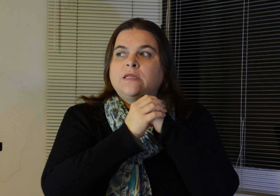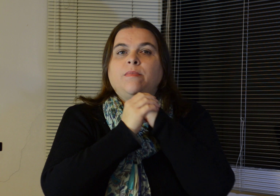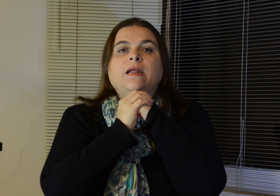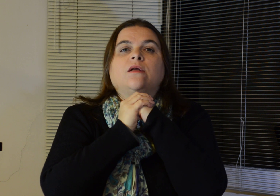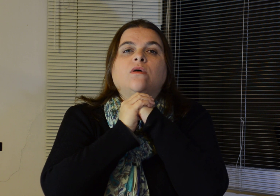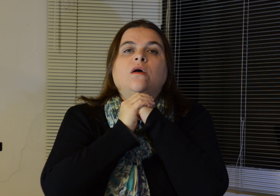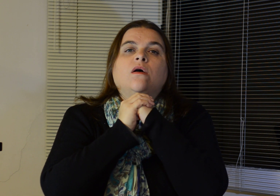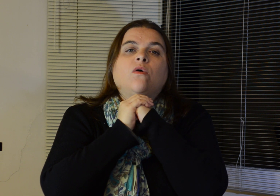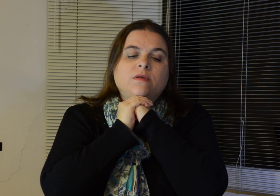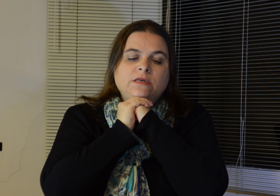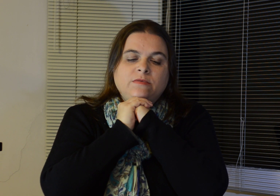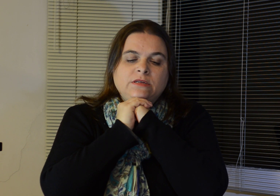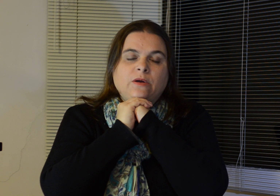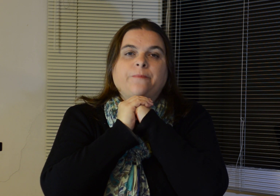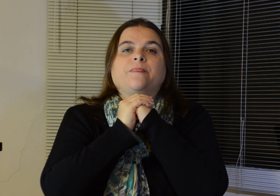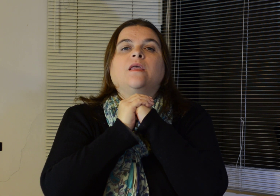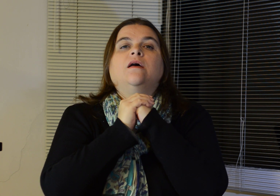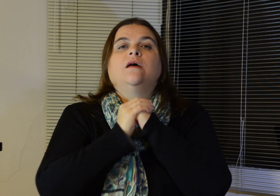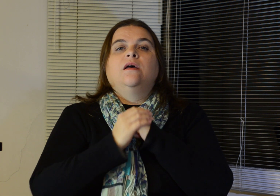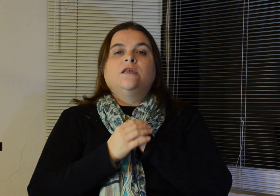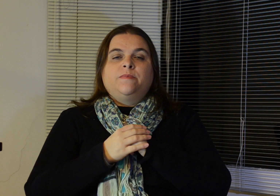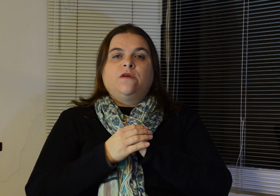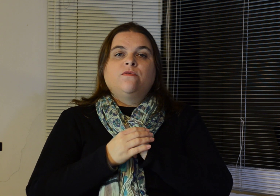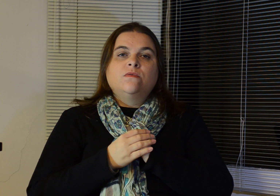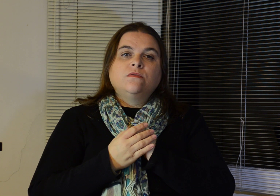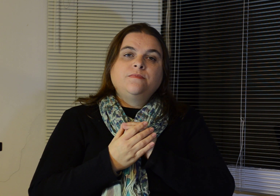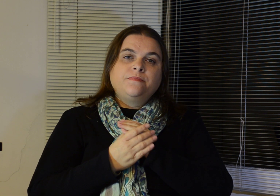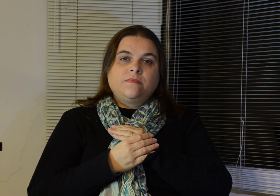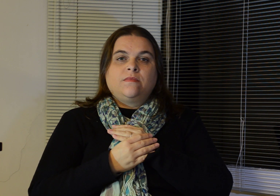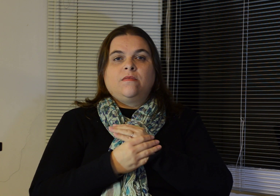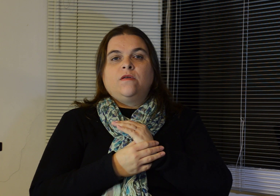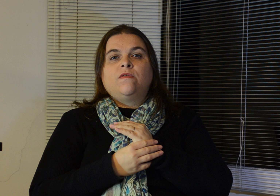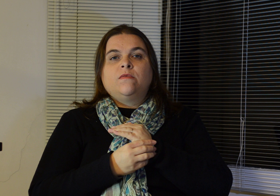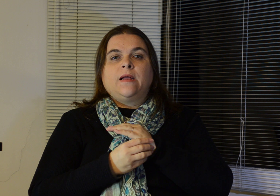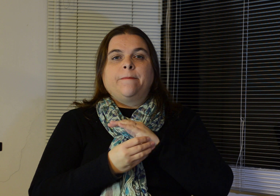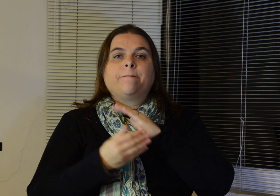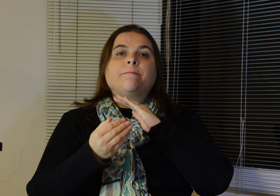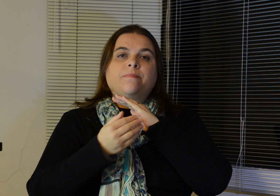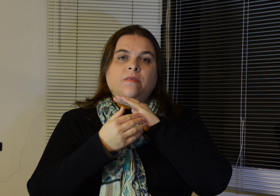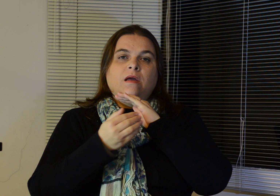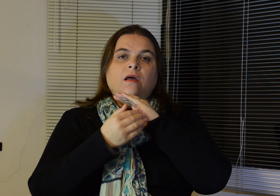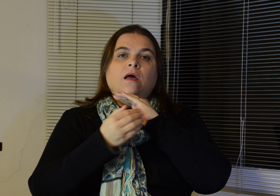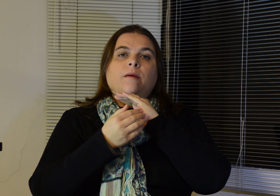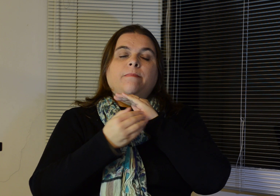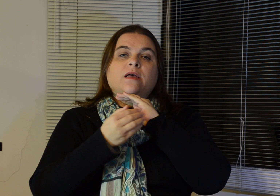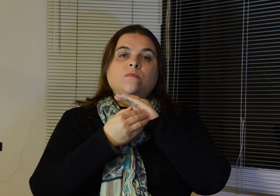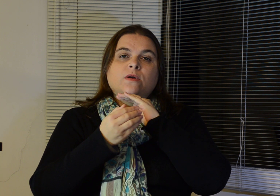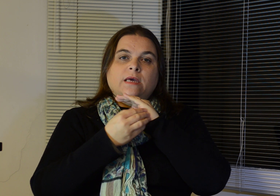trabalhado. Começamos, então. Respira fundo. E vamos lá. Mesmo que